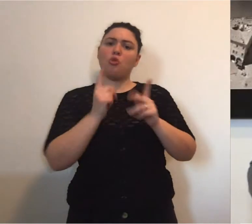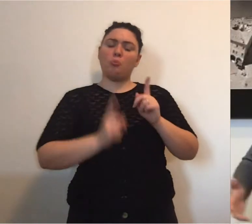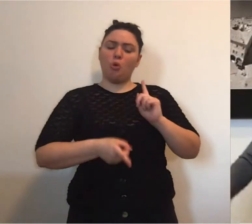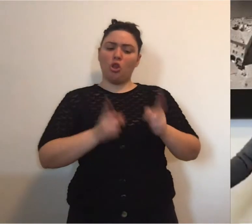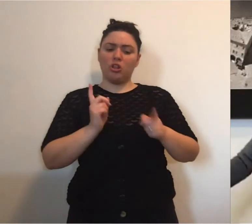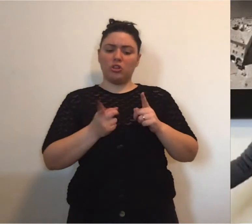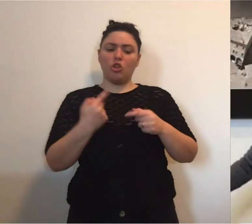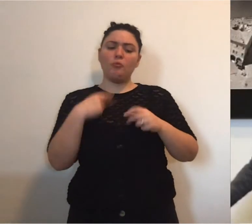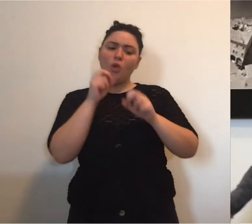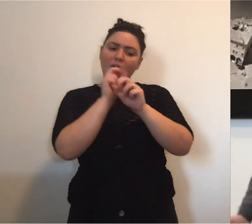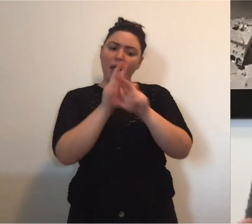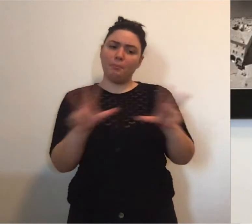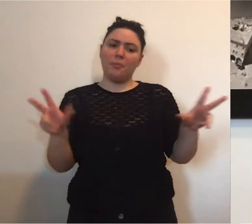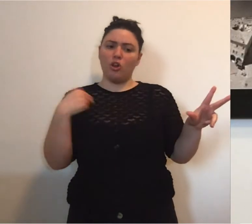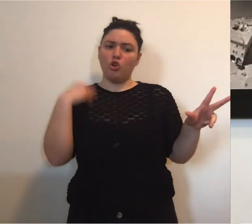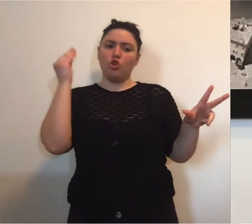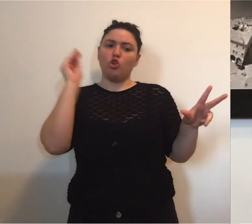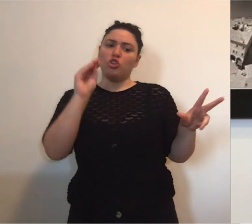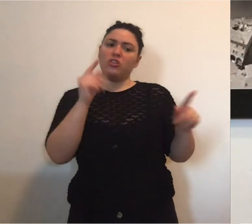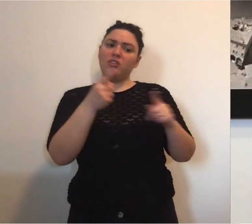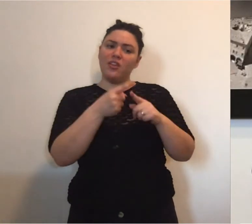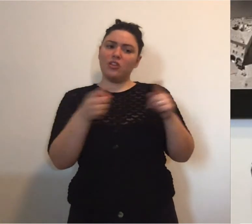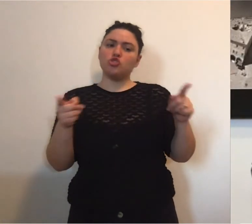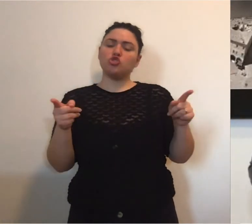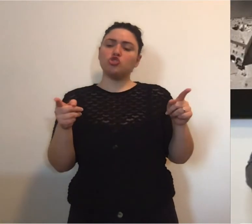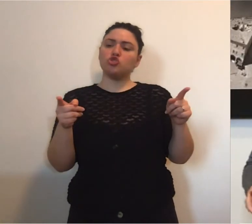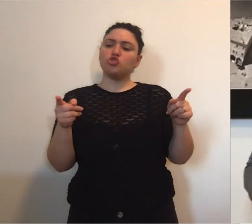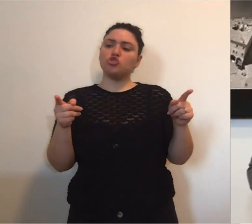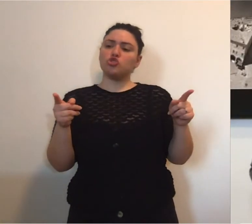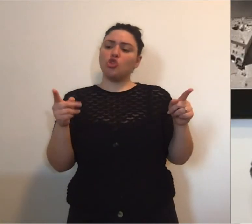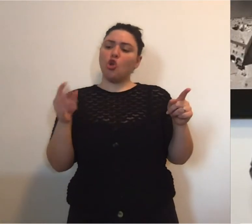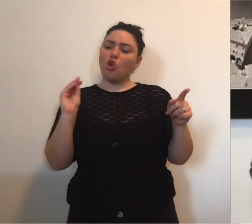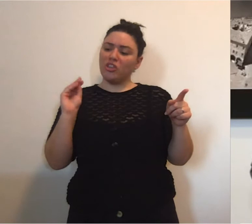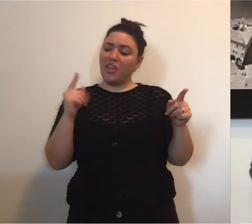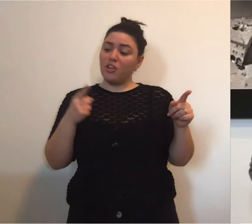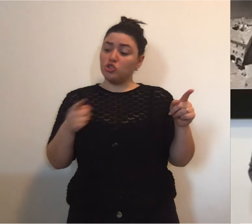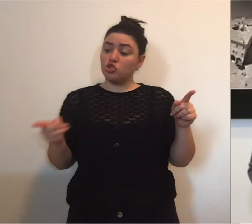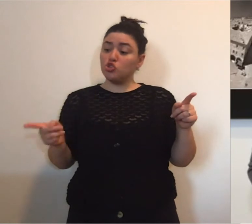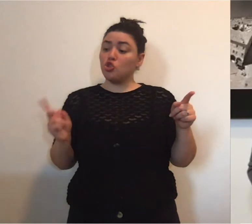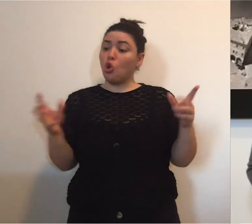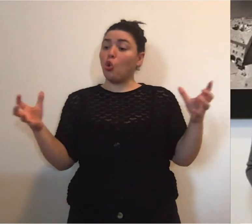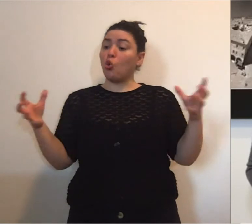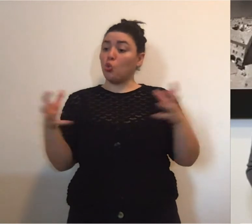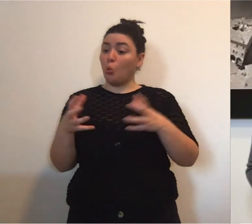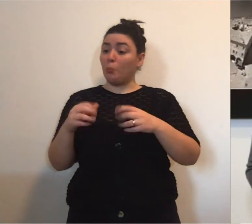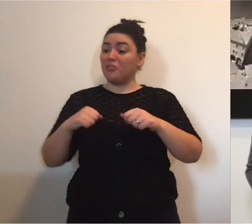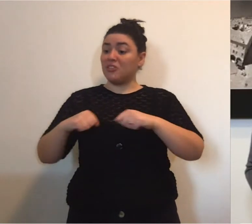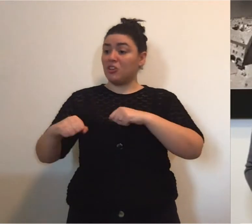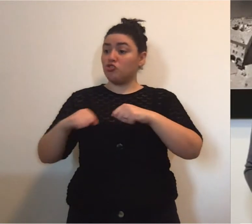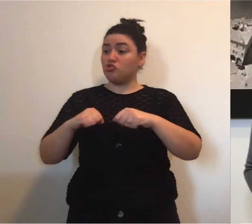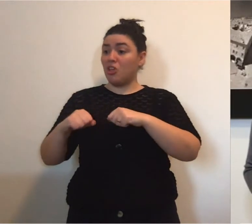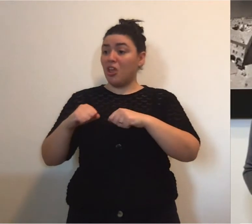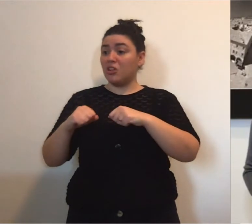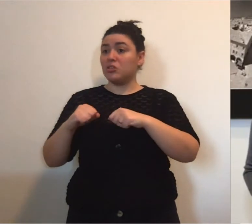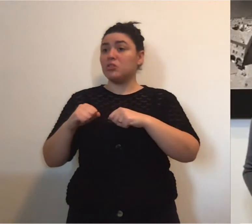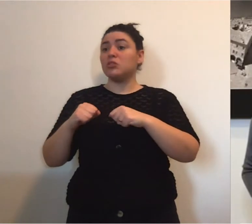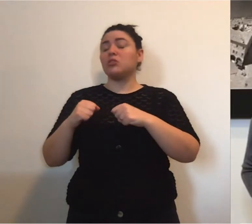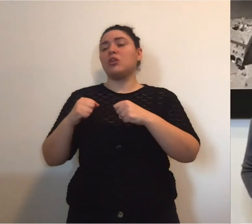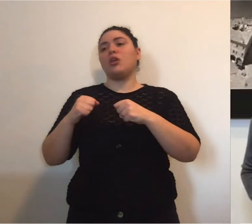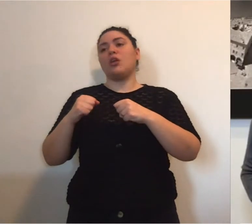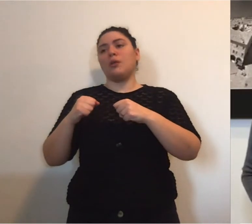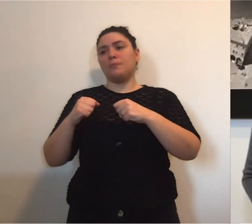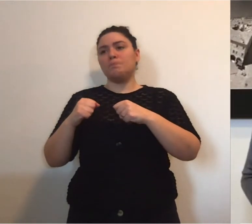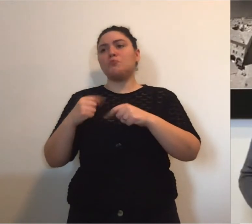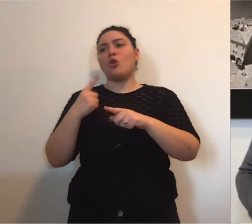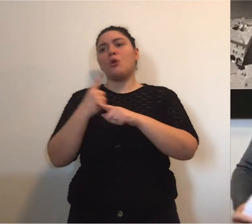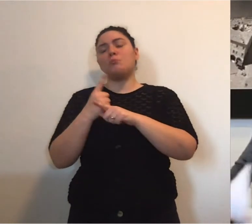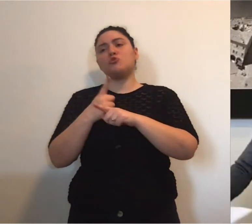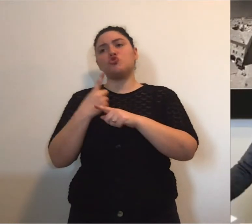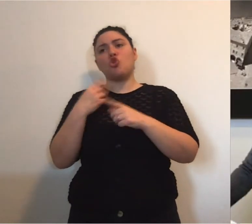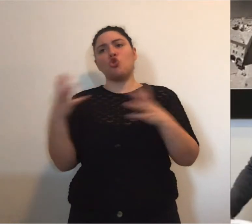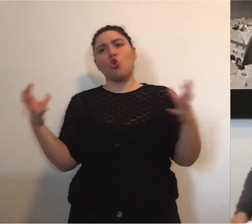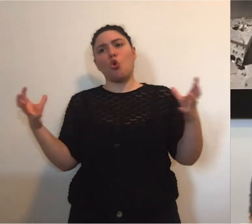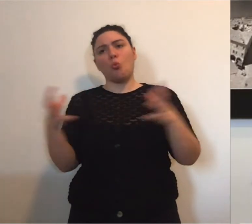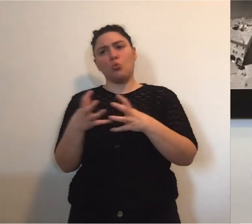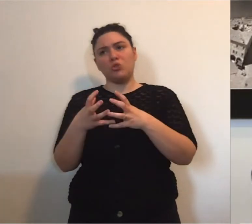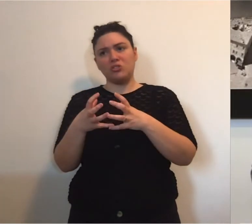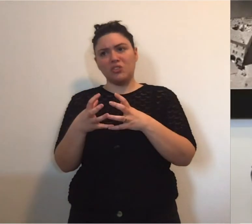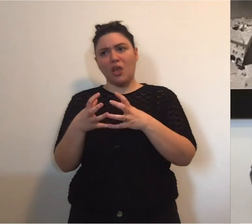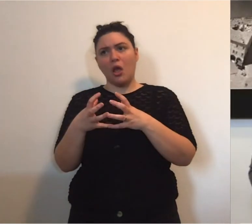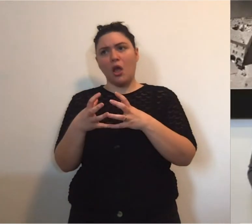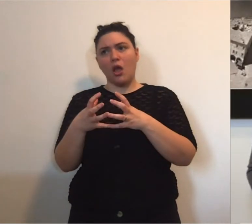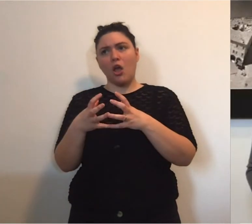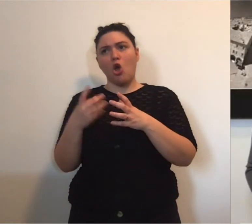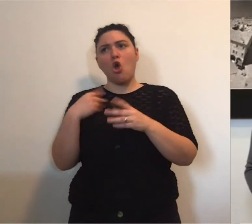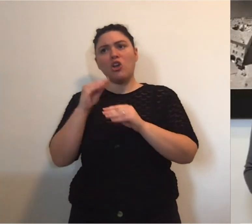comunque è un segnale politico, di questo appello ho chiesto di essere gruppo dirigente nel senso più ampio